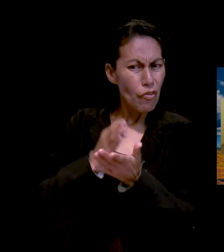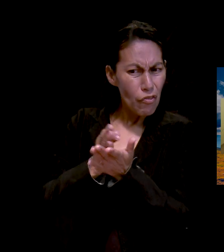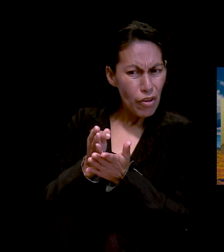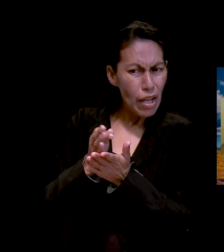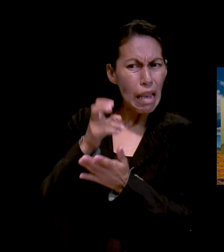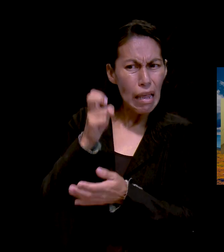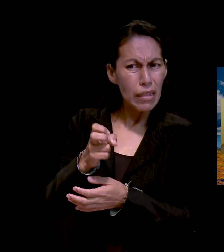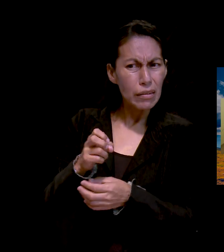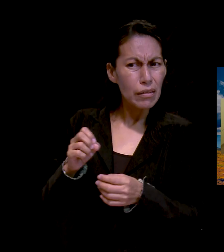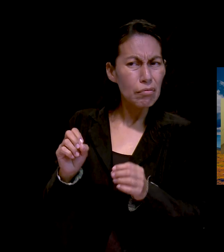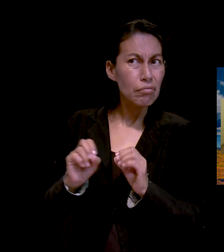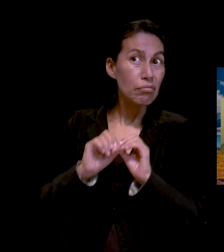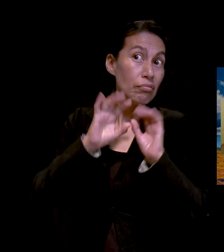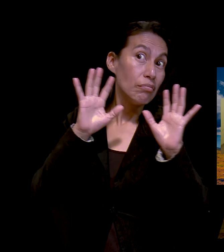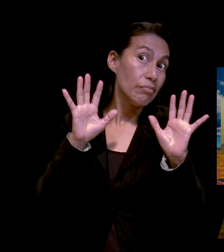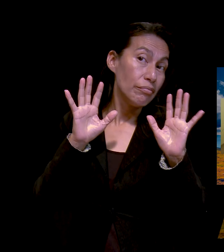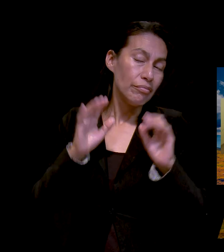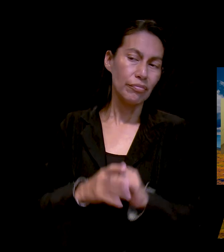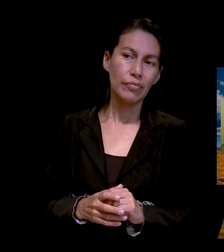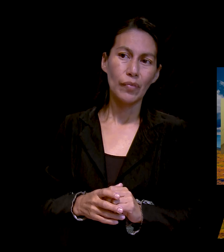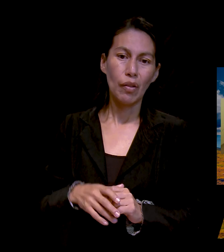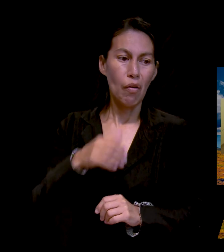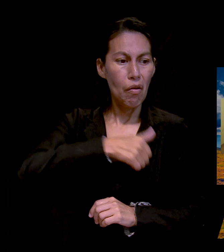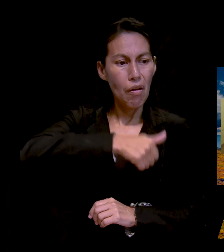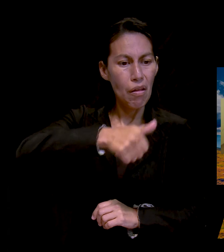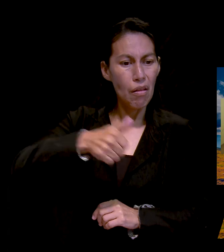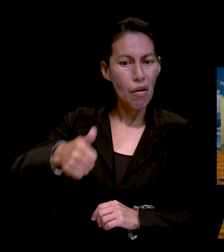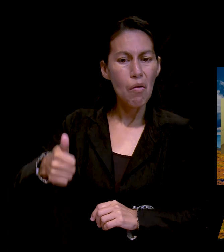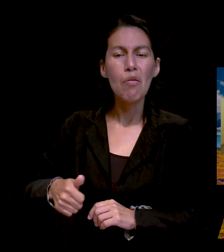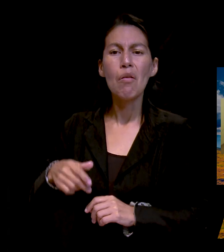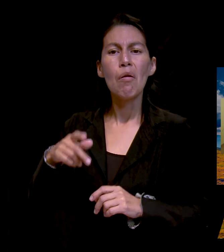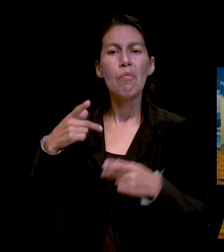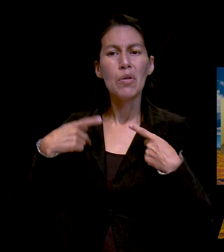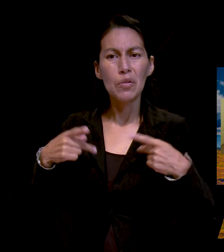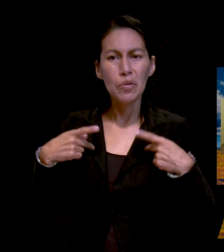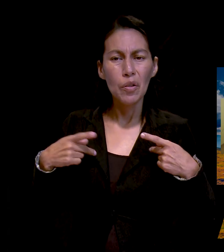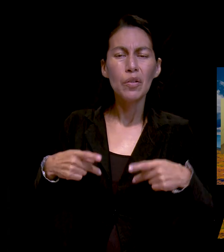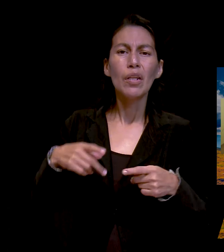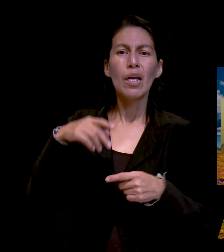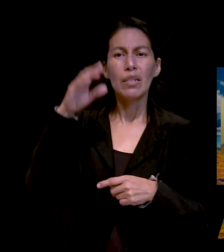orando, siga siendo fiel a ese Dios. Dice que hace cada cosa.